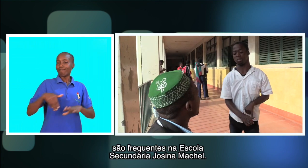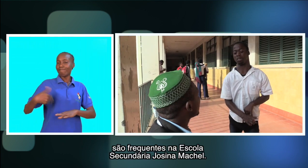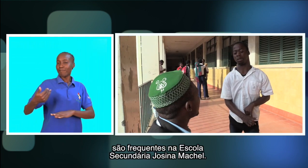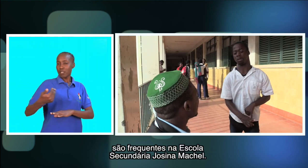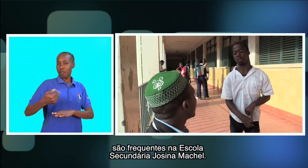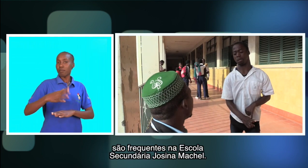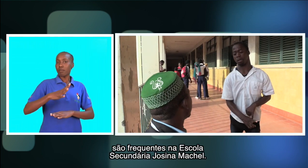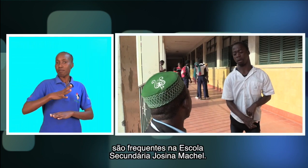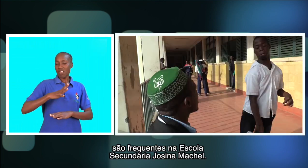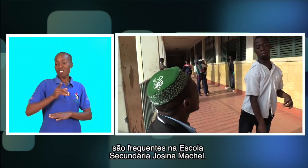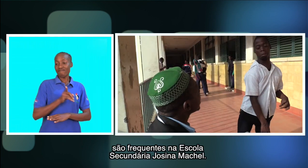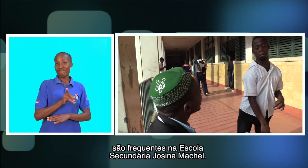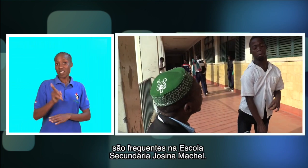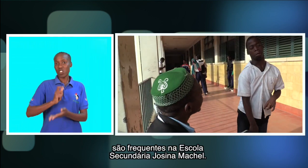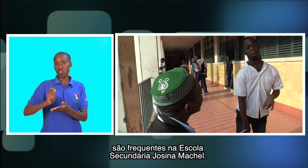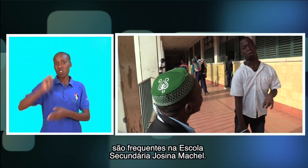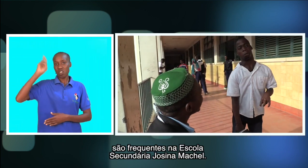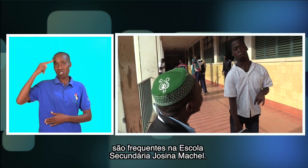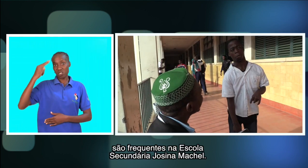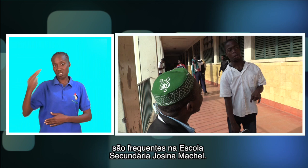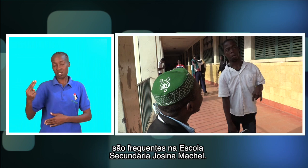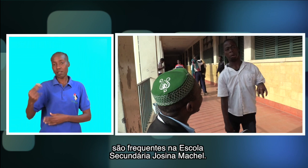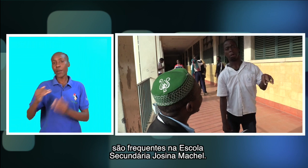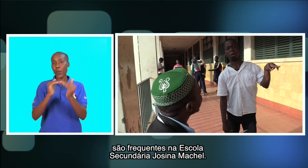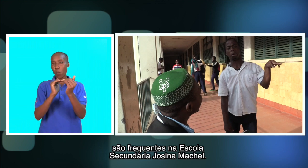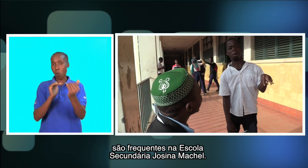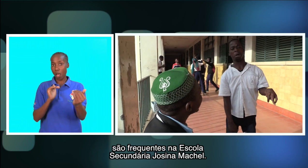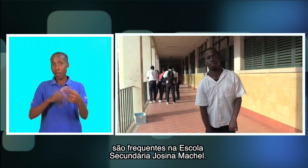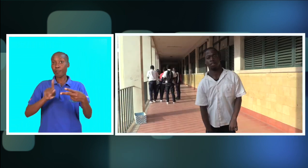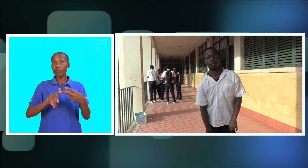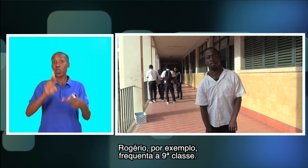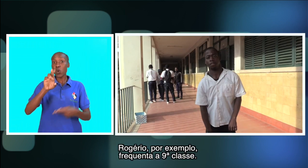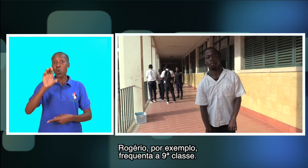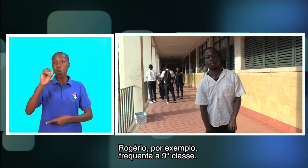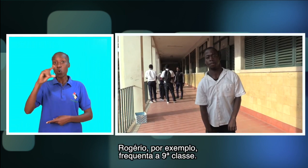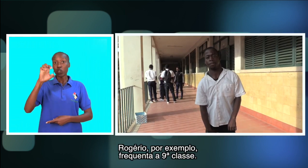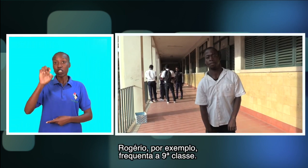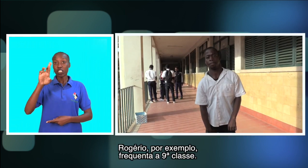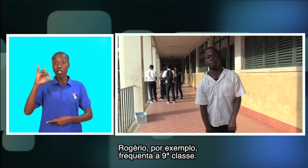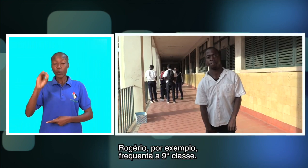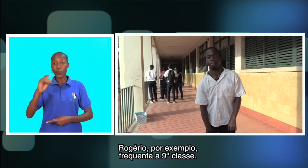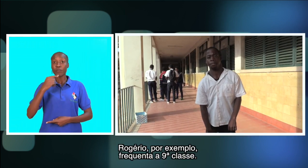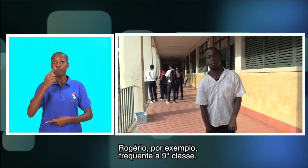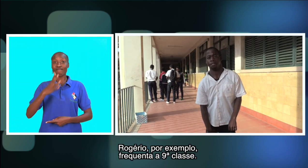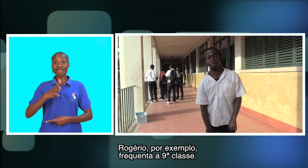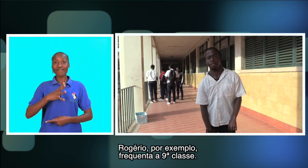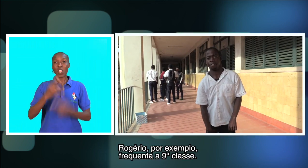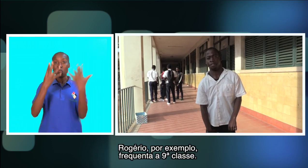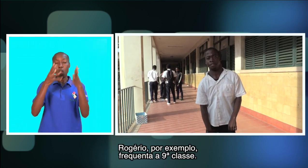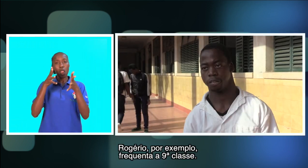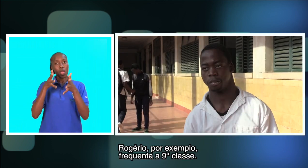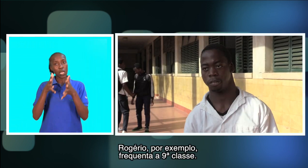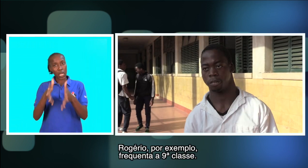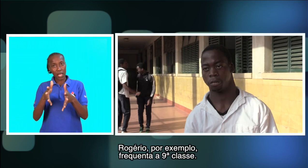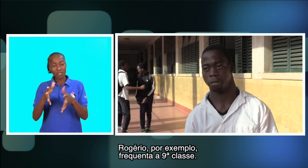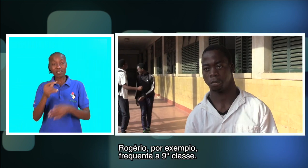frequentes na escola secundária Jusina Machel. Rogério, por exemplo, frequenta a nona classe.